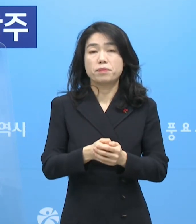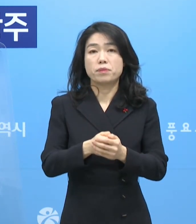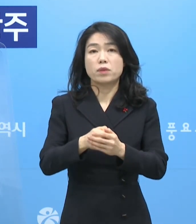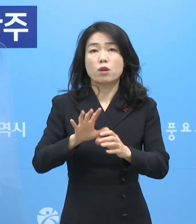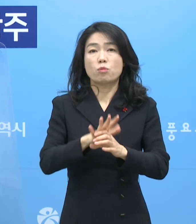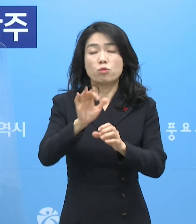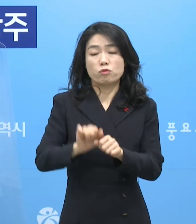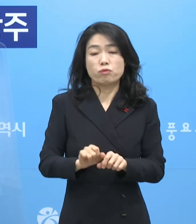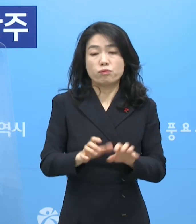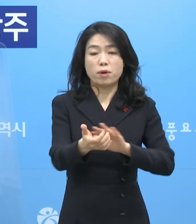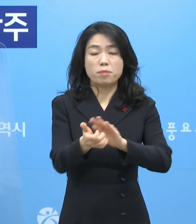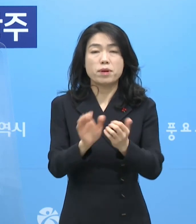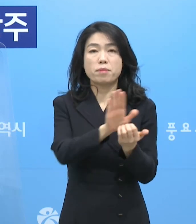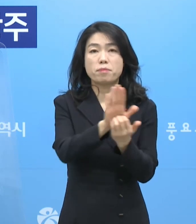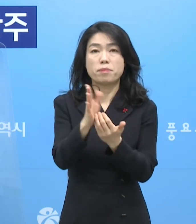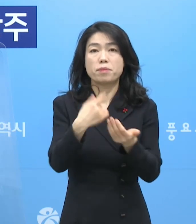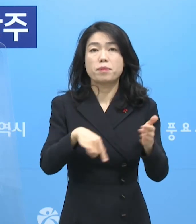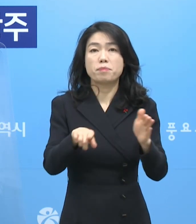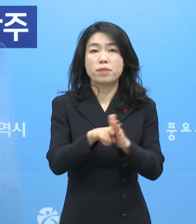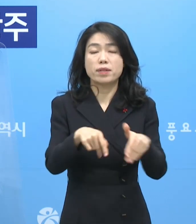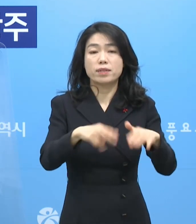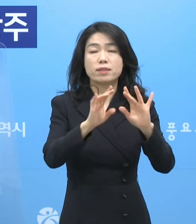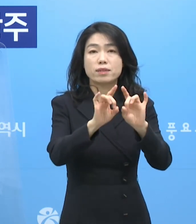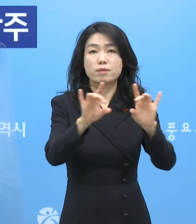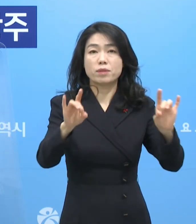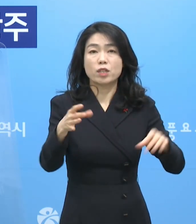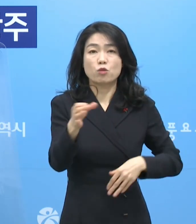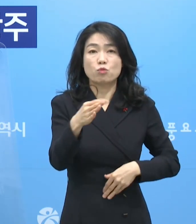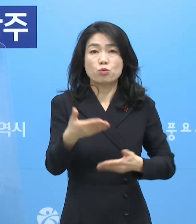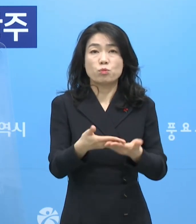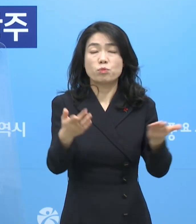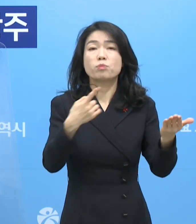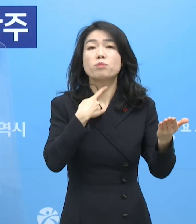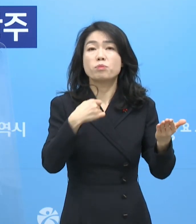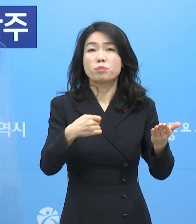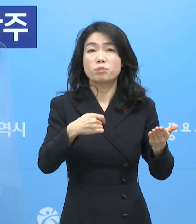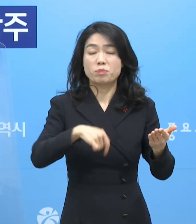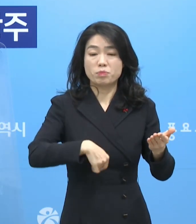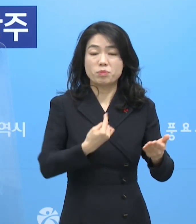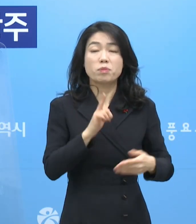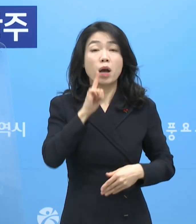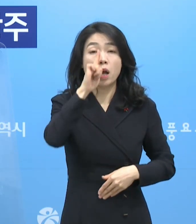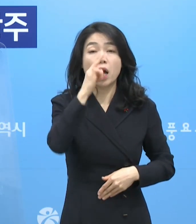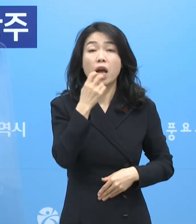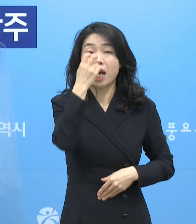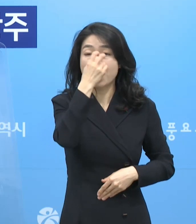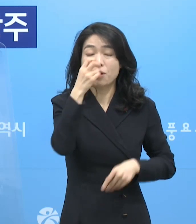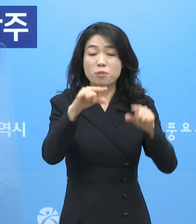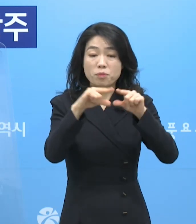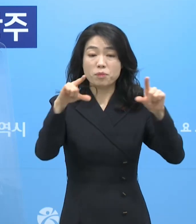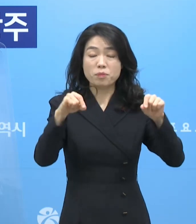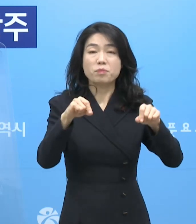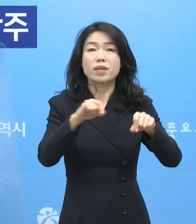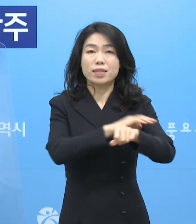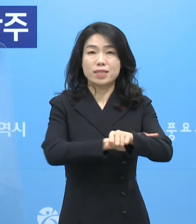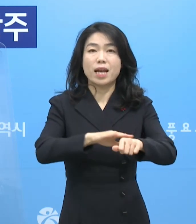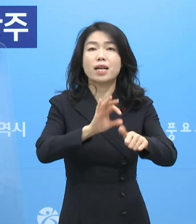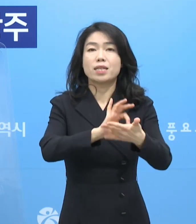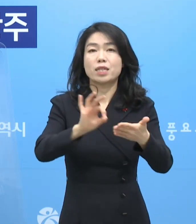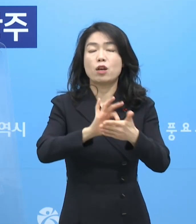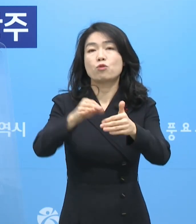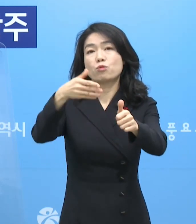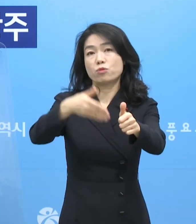확산을 사전에 차단하기 위해 시설마다 무료로 제공한 자가진단 키트도 적극 활용해 주실 것을